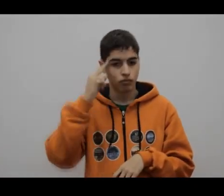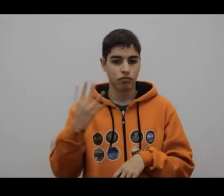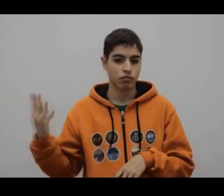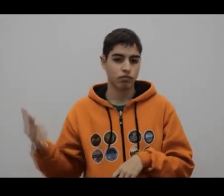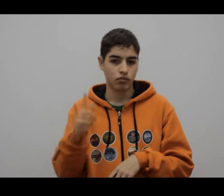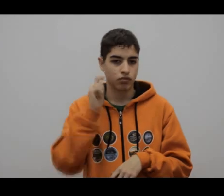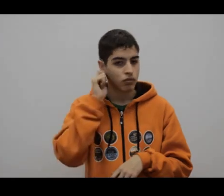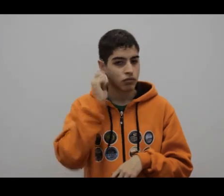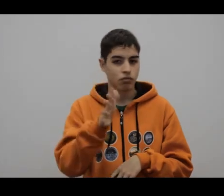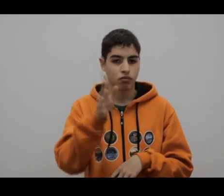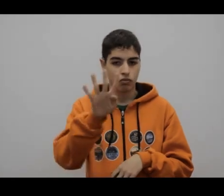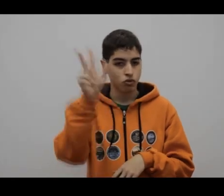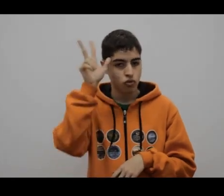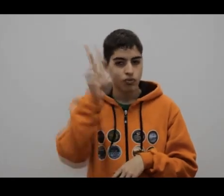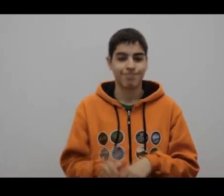Santos Godí.